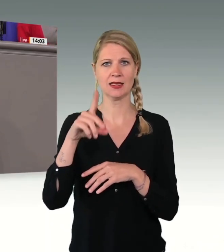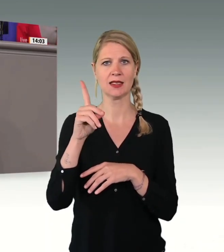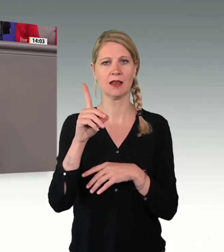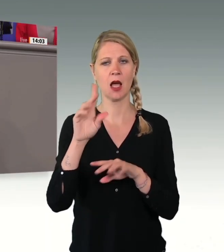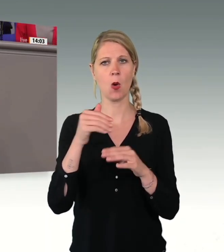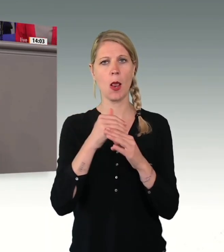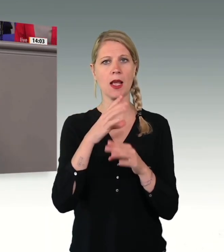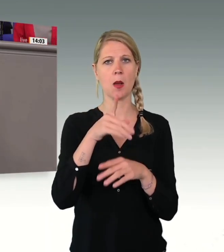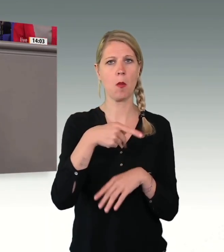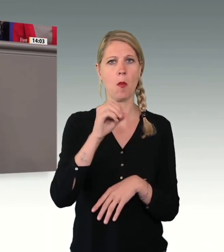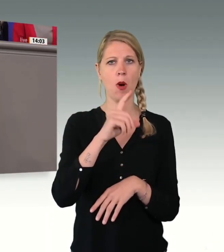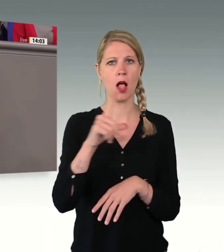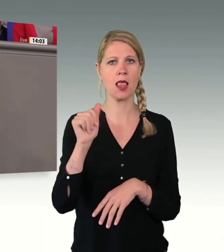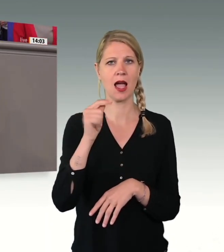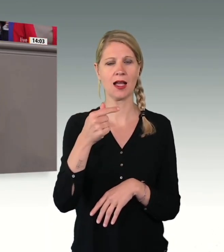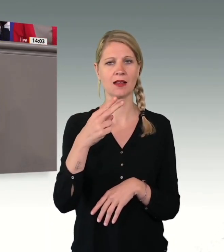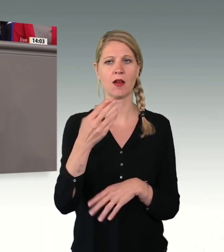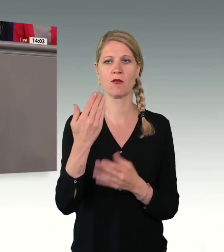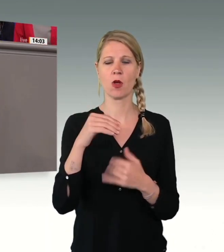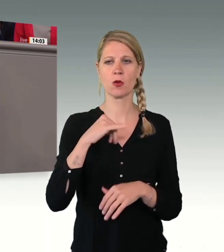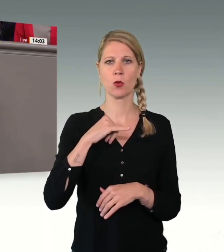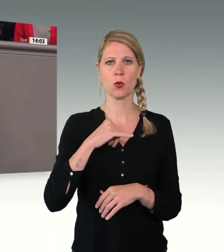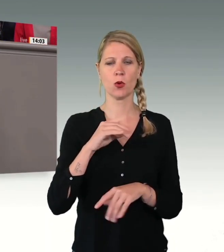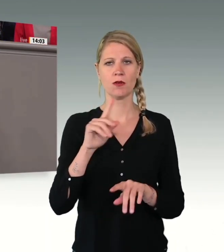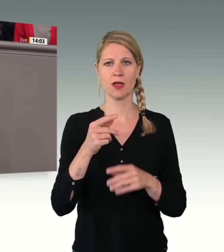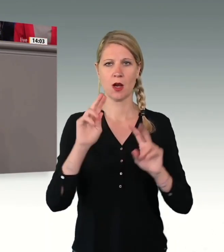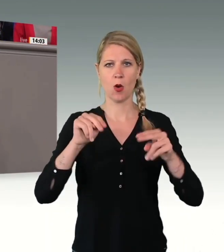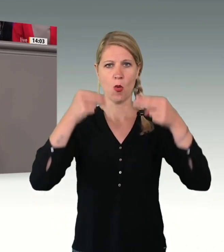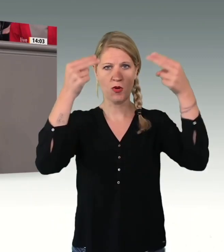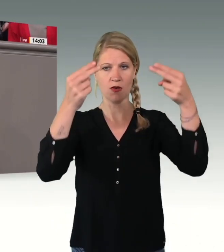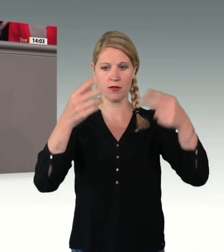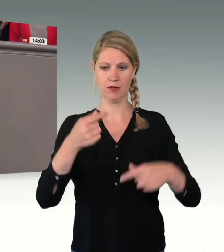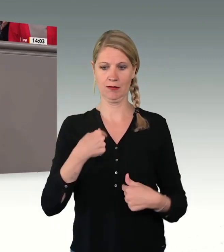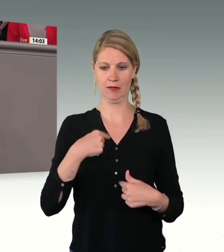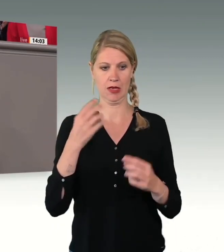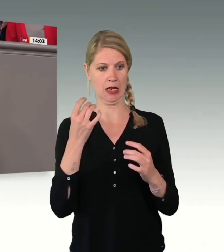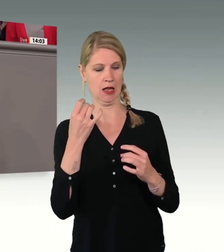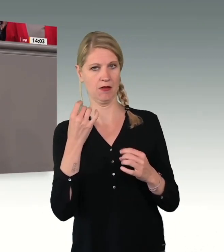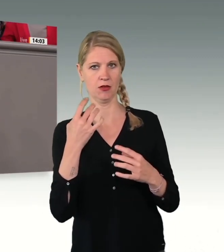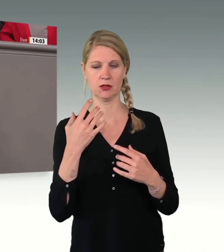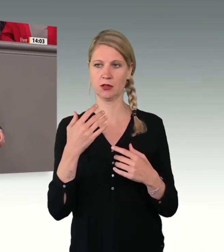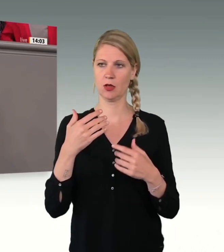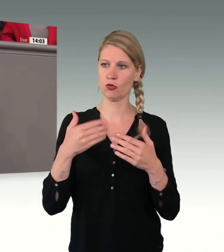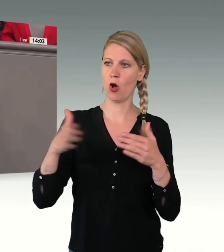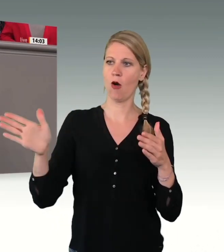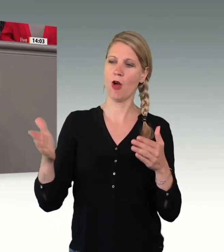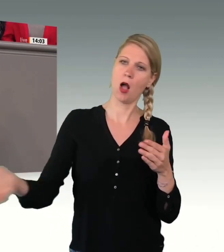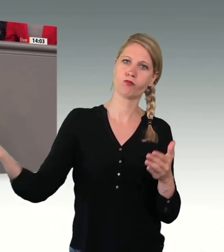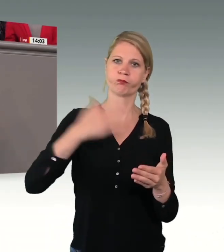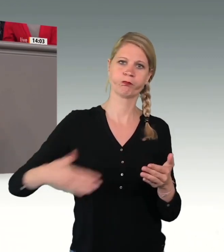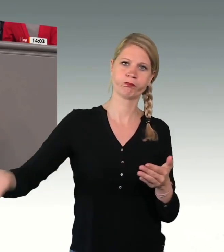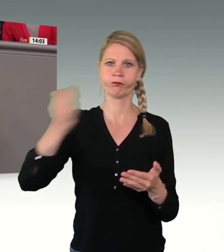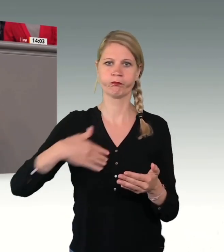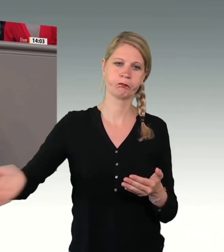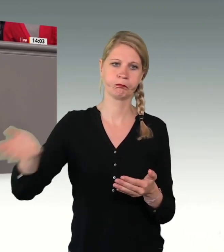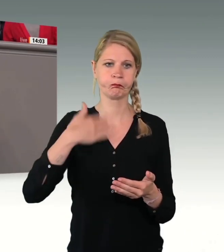und es war eben wieder die Überschrift, die uns nervös macht. Wir machen die Tür auf, wir lassen alle rein, und niemand muss das Land